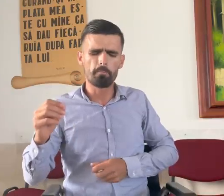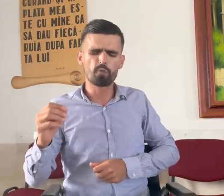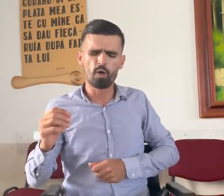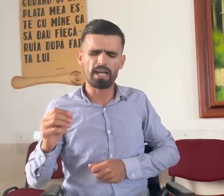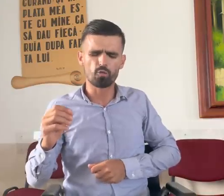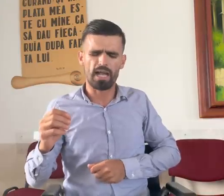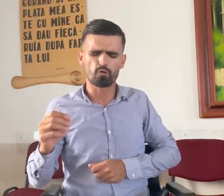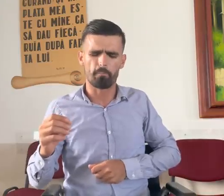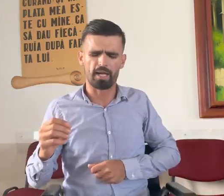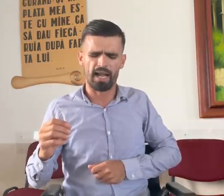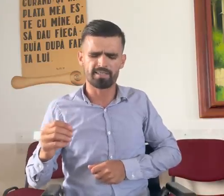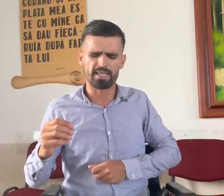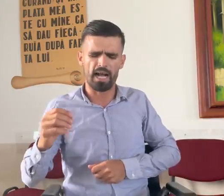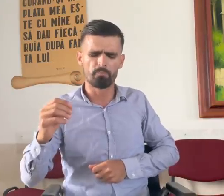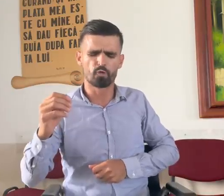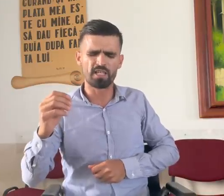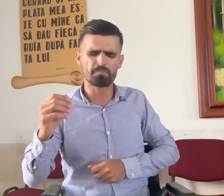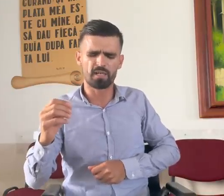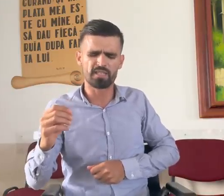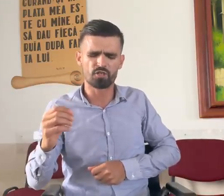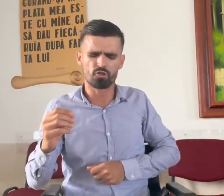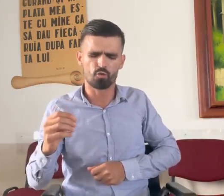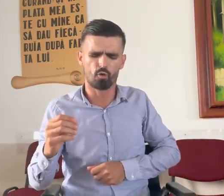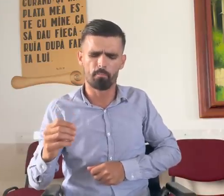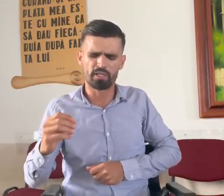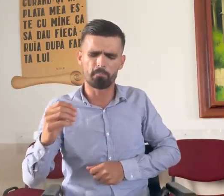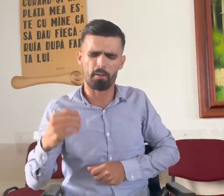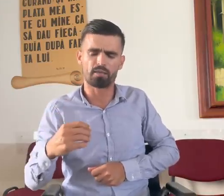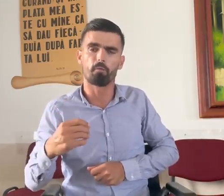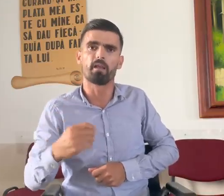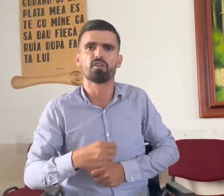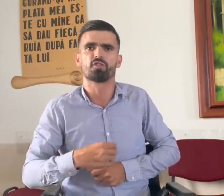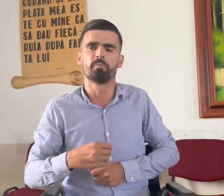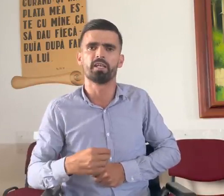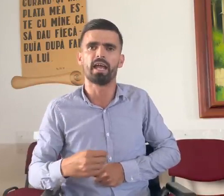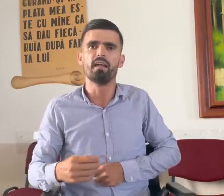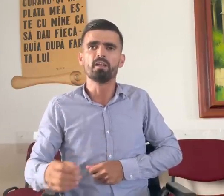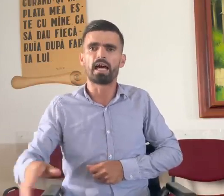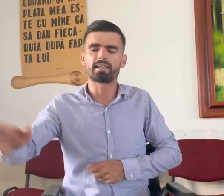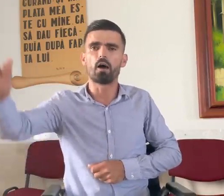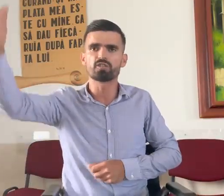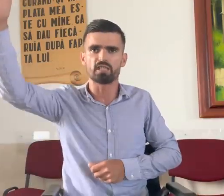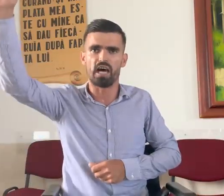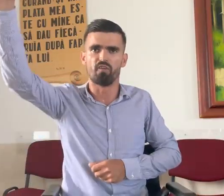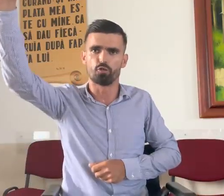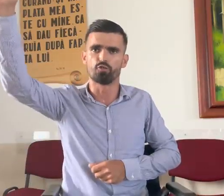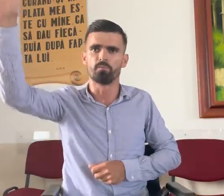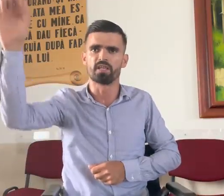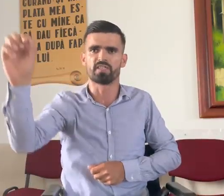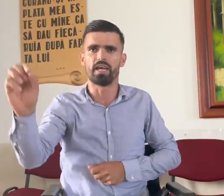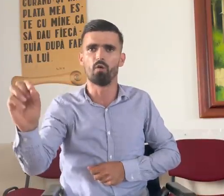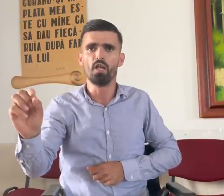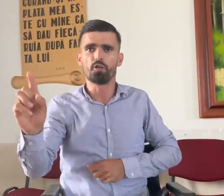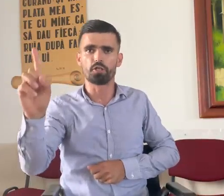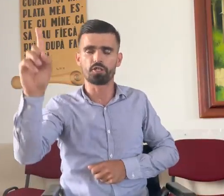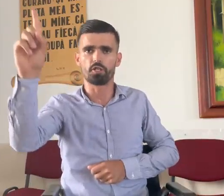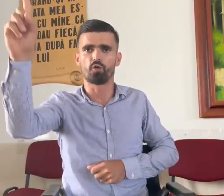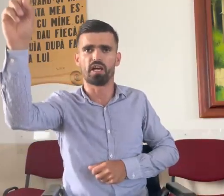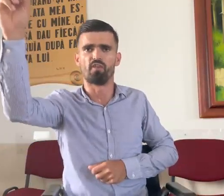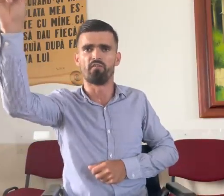8 ore a durat operația, am 12 șurube și 4 plăși în mine, dar dau slavă lui Dumnezeu și știu că va